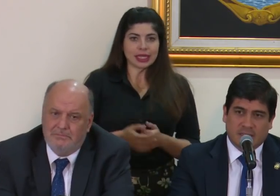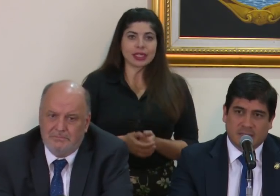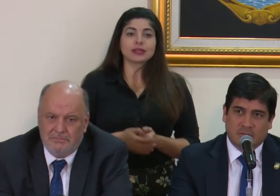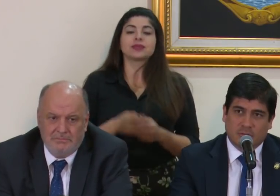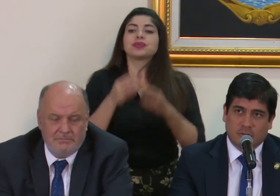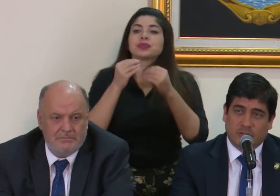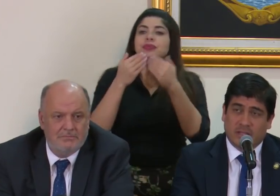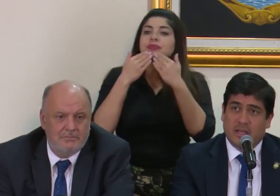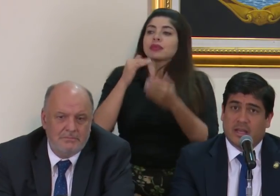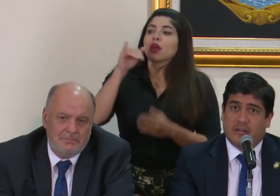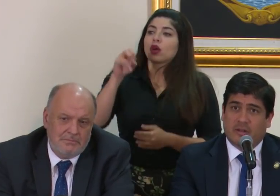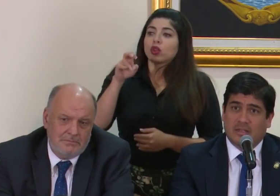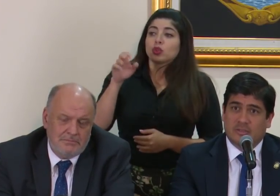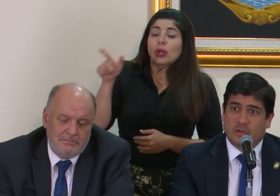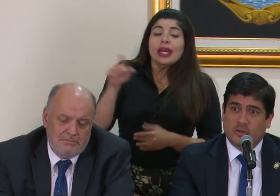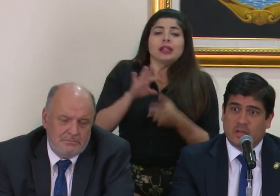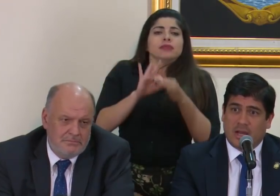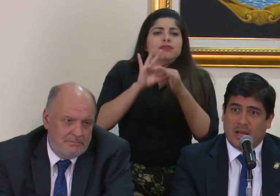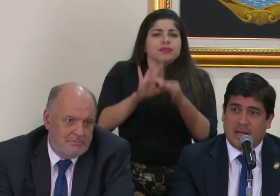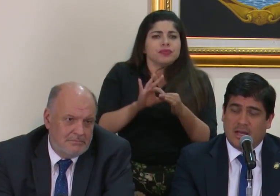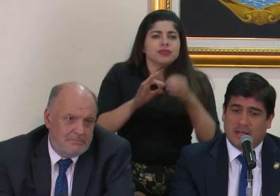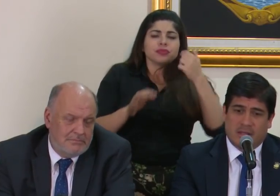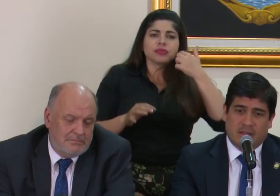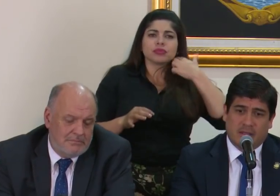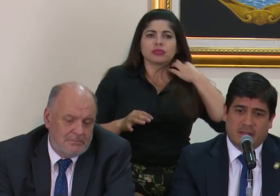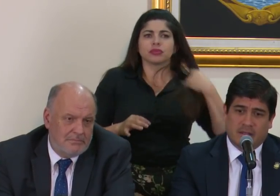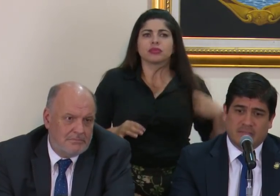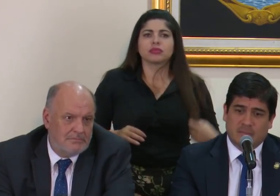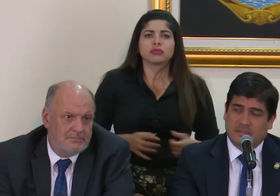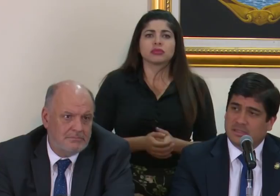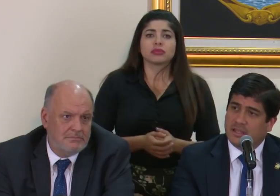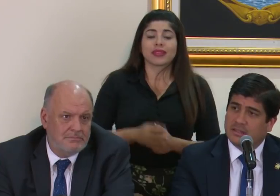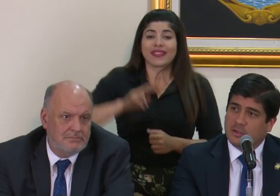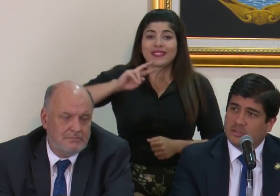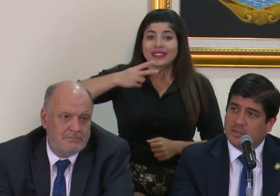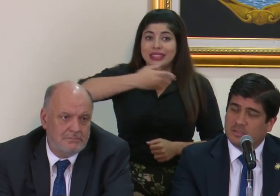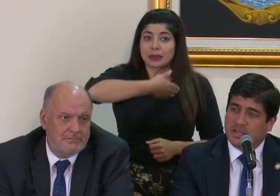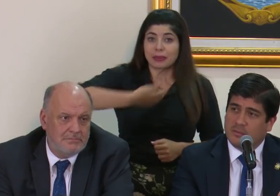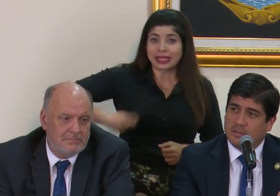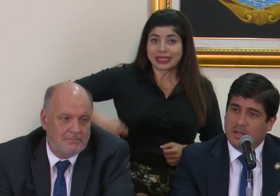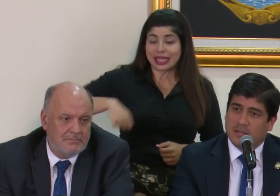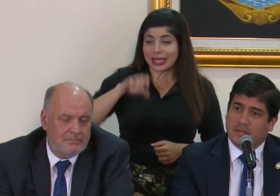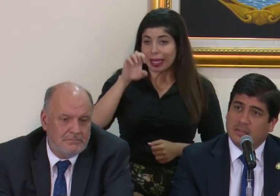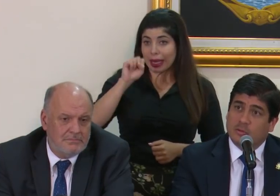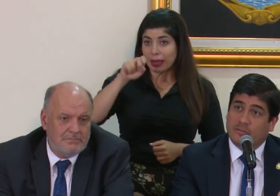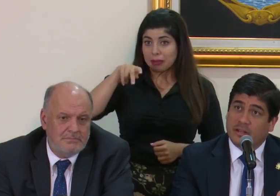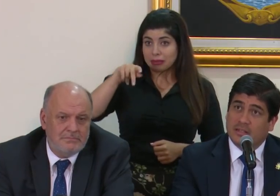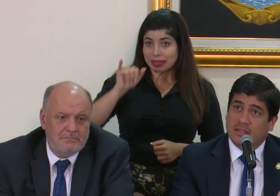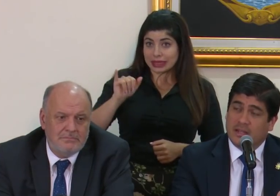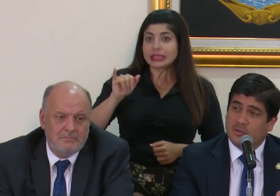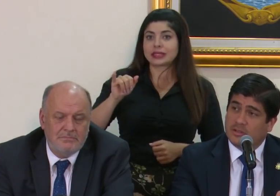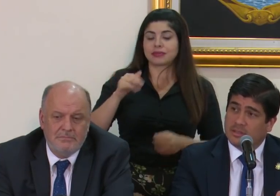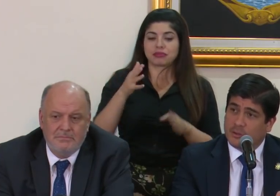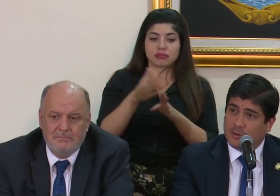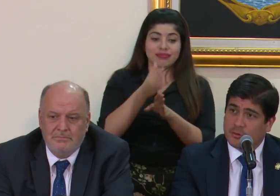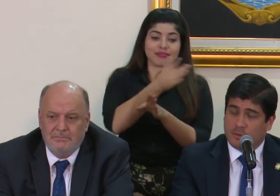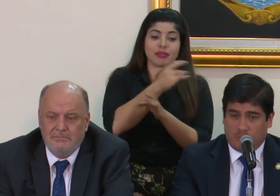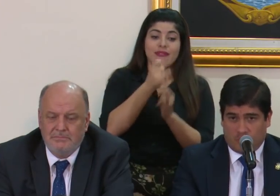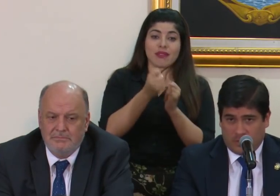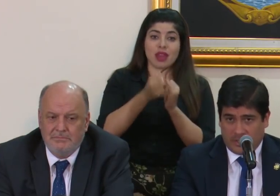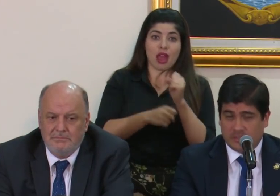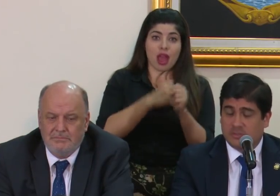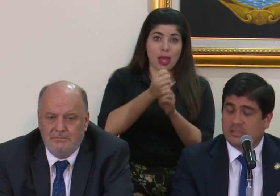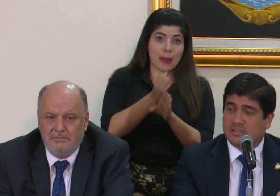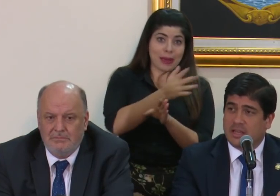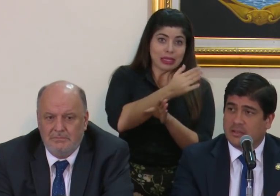Gracias. Gracias, don Josué. En relación a la vicepresidenta, Eusica, tanto a final del año anterior